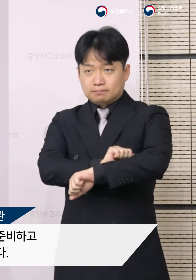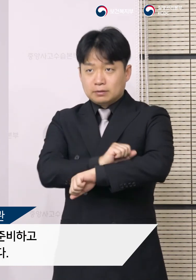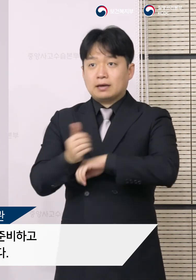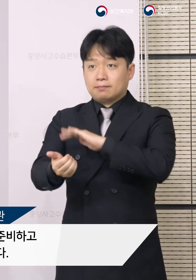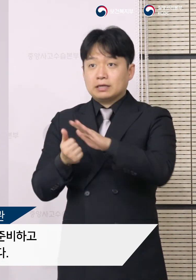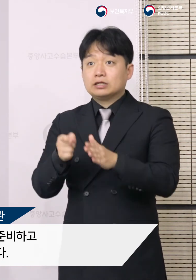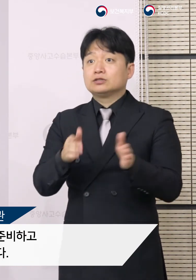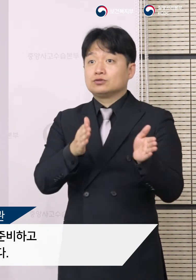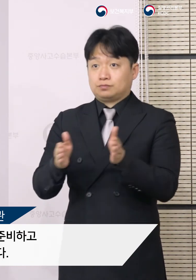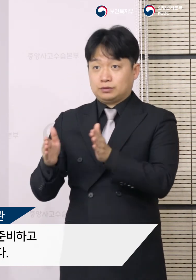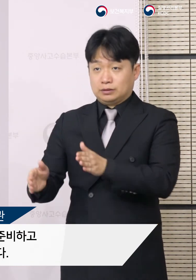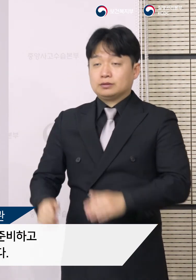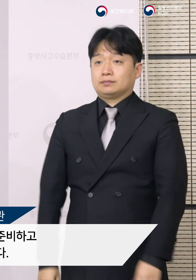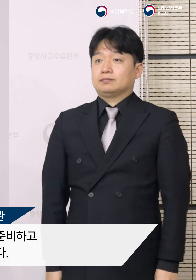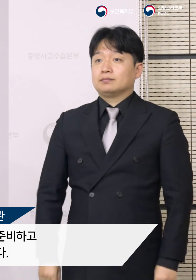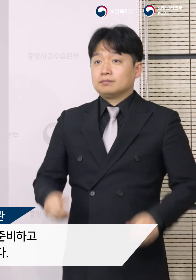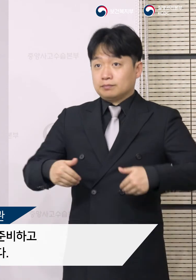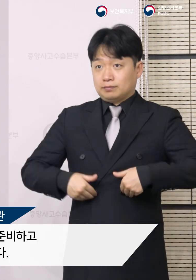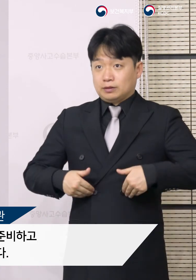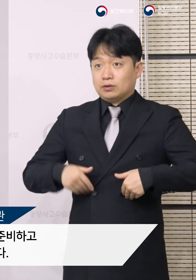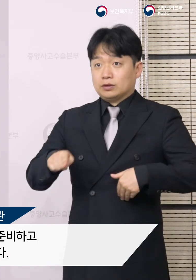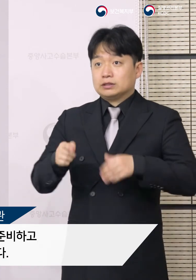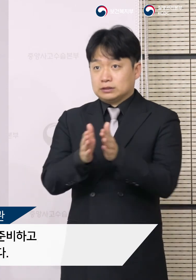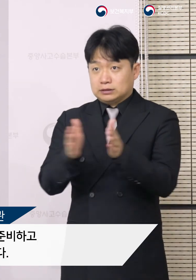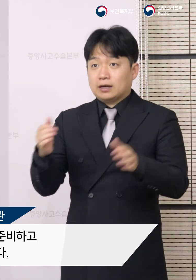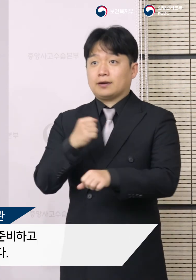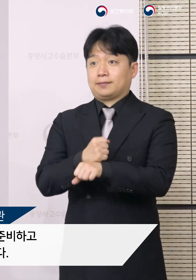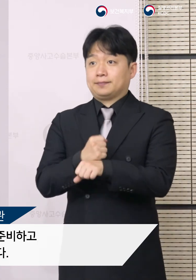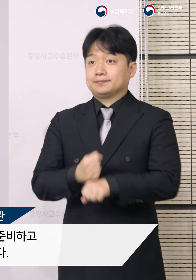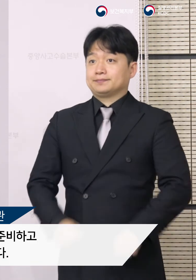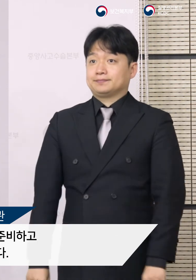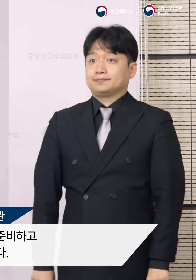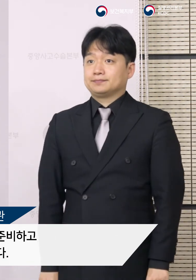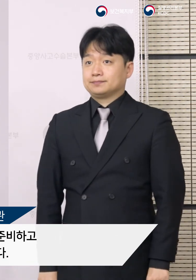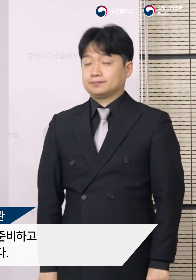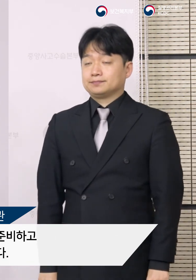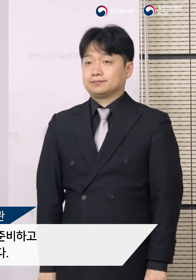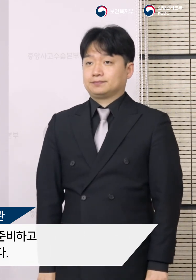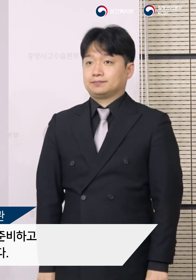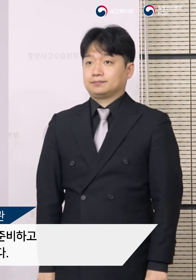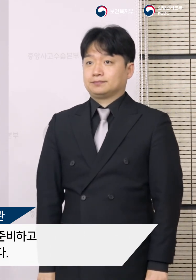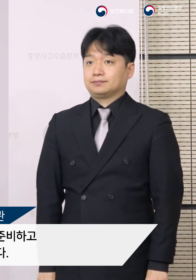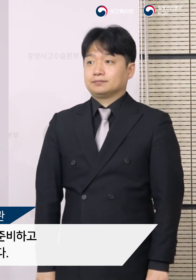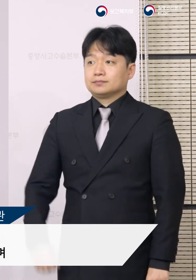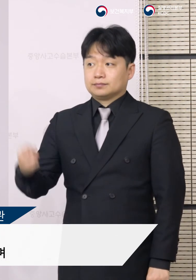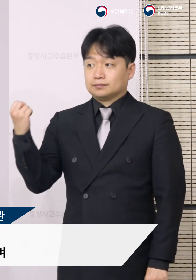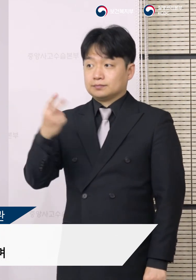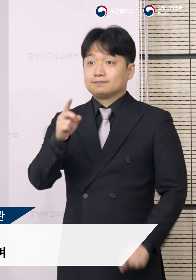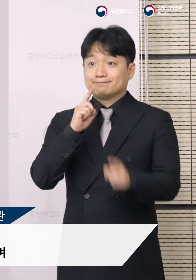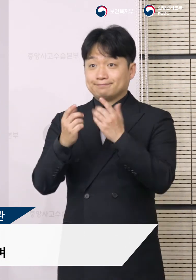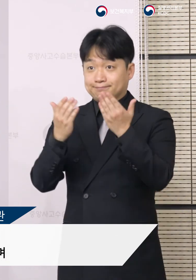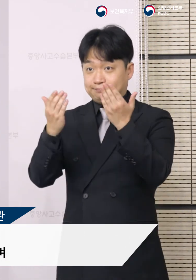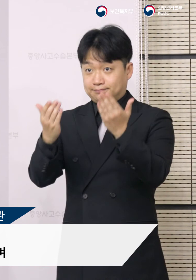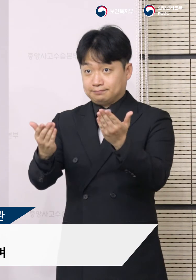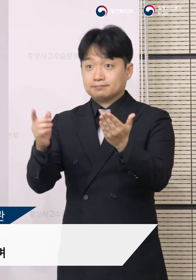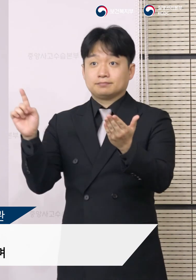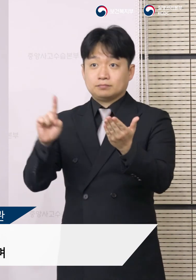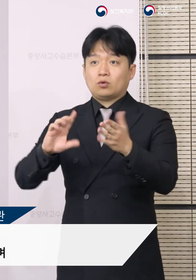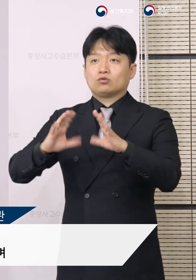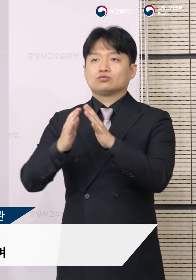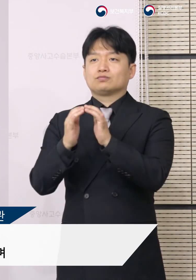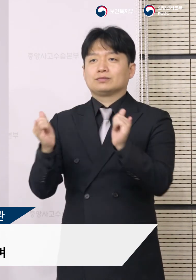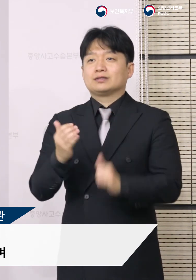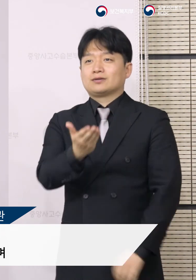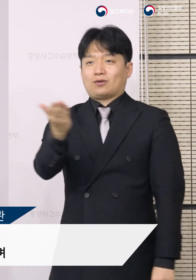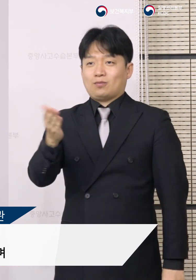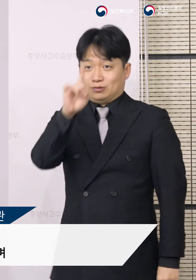조치들도 사전에 준비하고 필요한 조치들을 시행하고 있다는 말씀을 드립니다. 다시 한번 말씀드리지만 국민